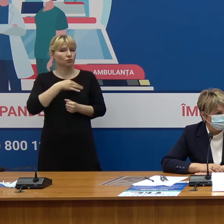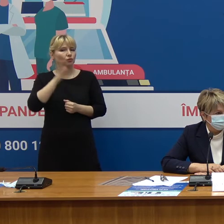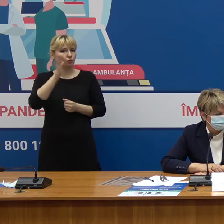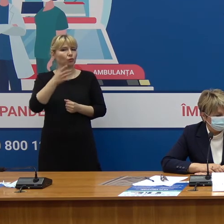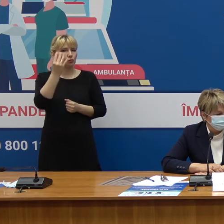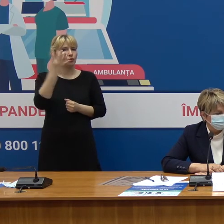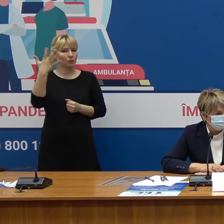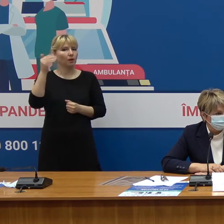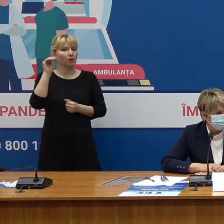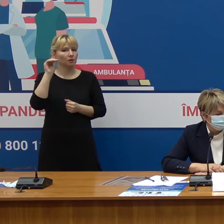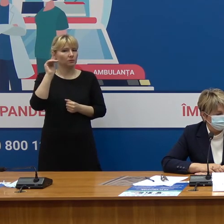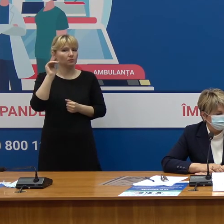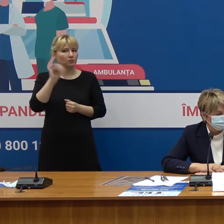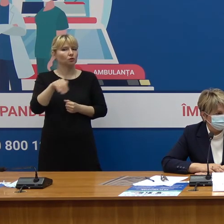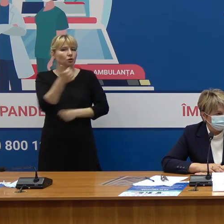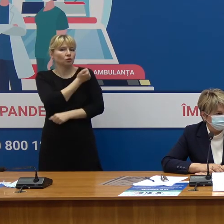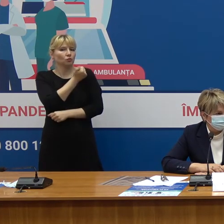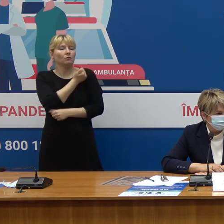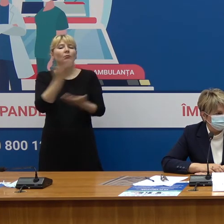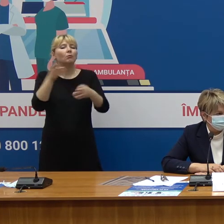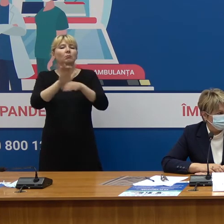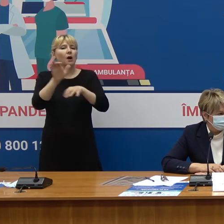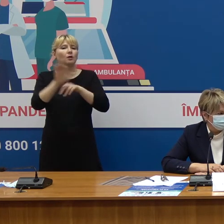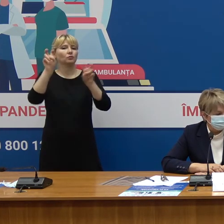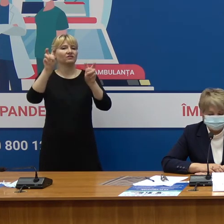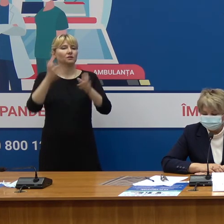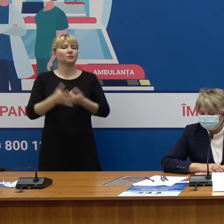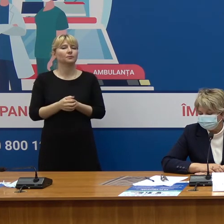.000 de doze prin COX Despre ce producător este?